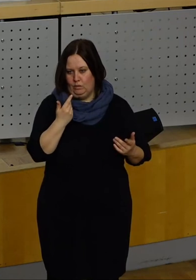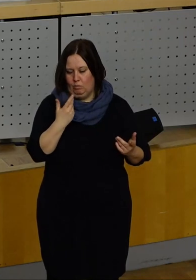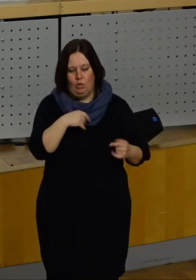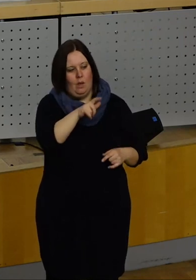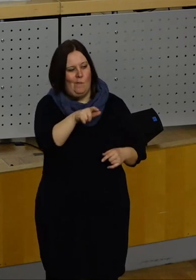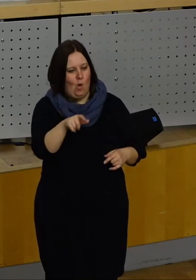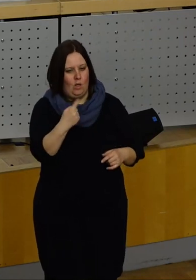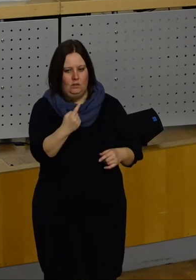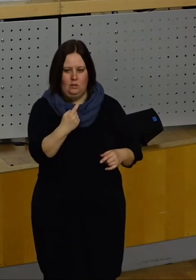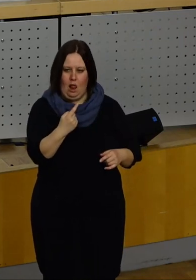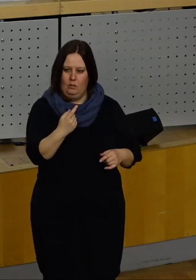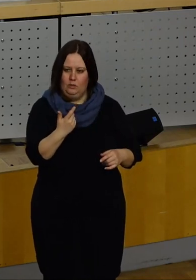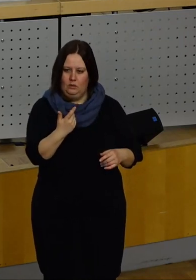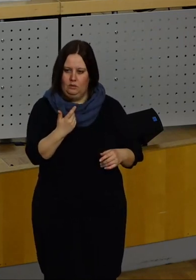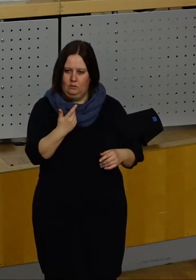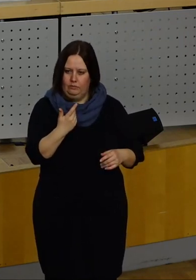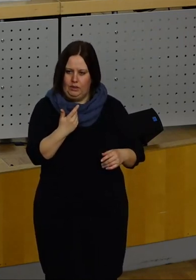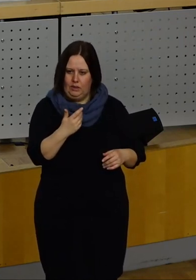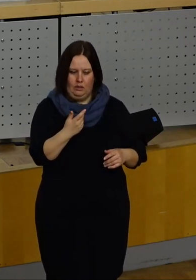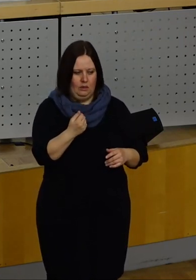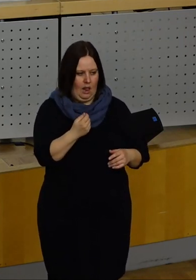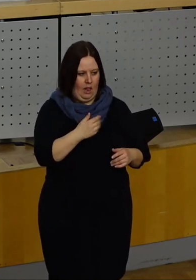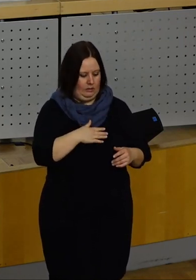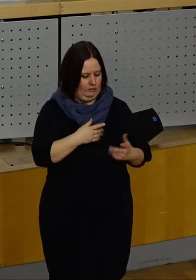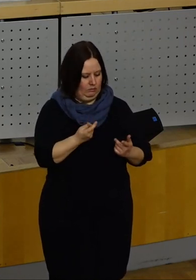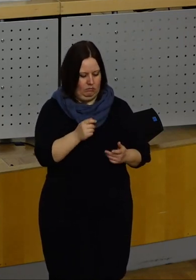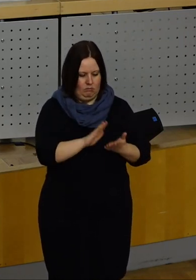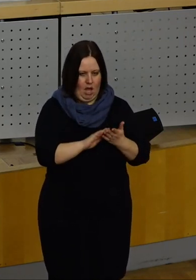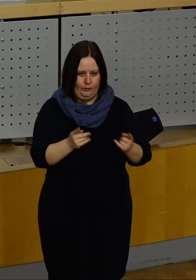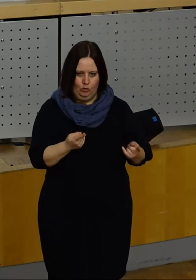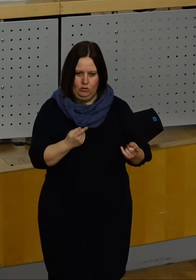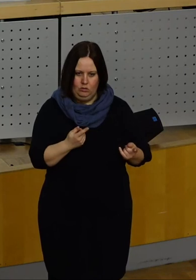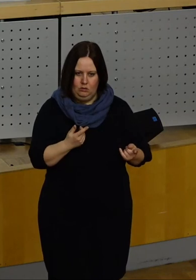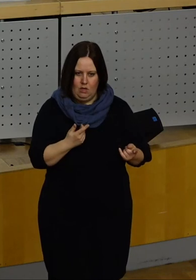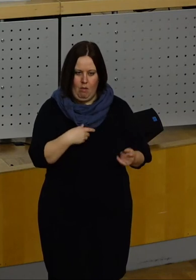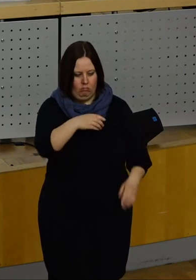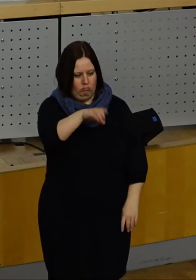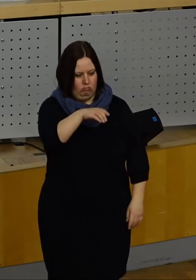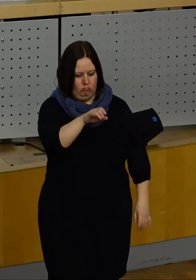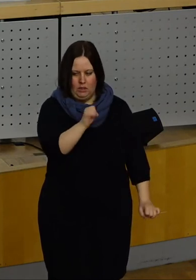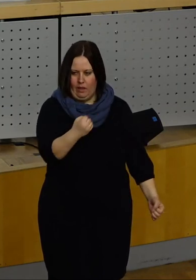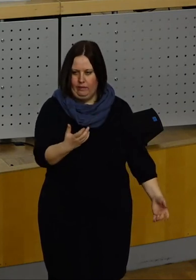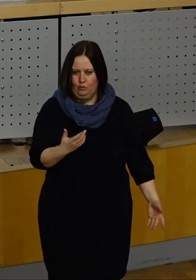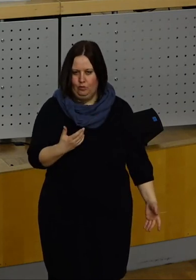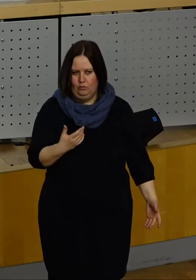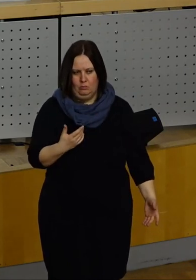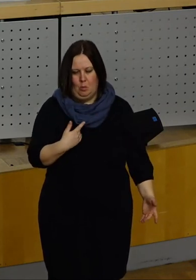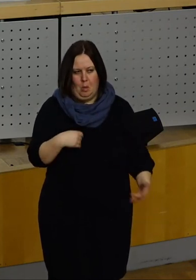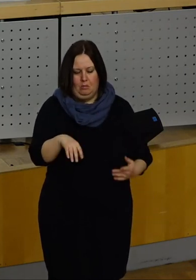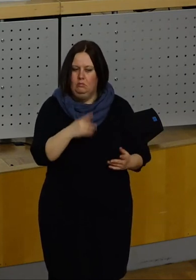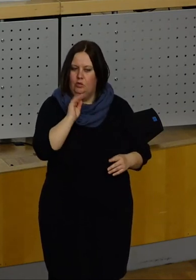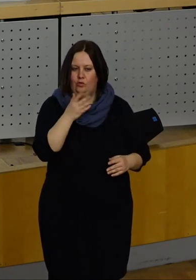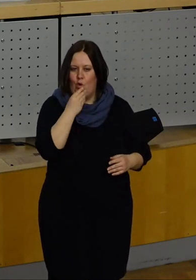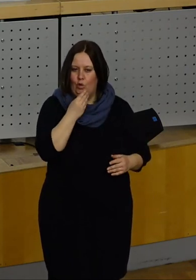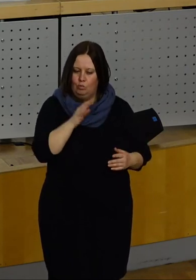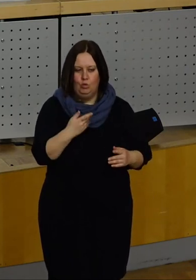Bürger, der das Buchgeld nicht mag, die Möglichkeit, nicht mehr bar zu bezahlen. Das ist doch nicht bürgerfreundlich,